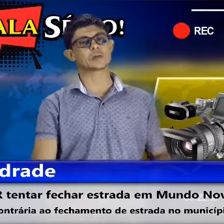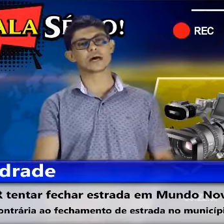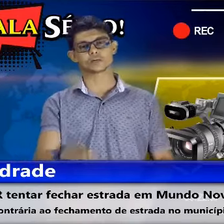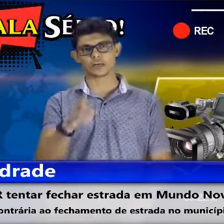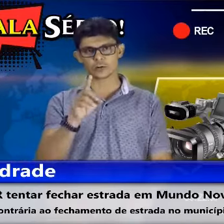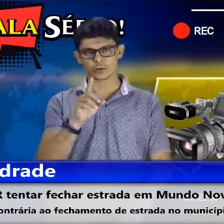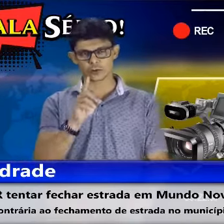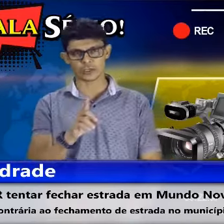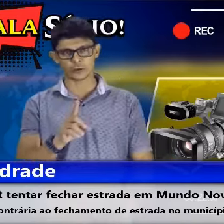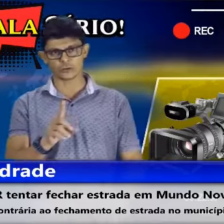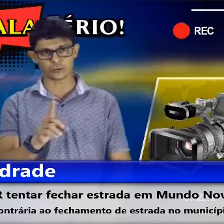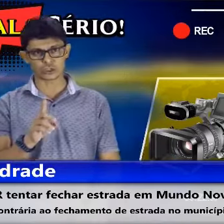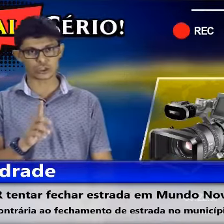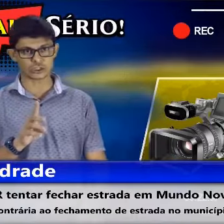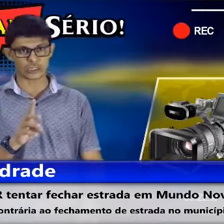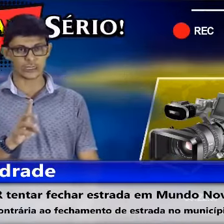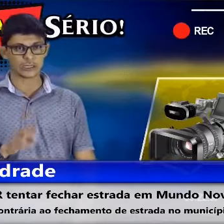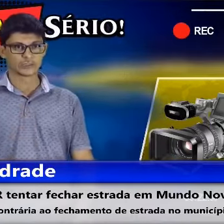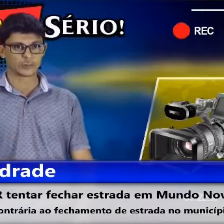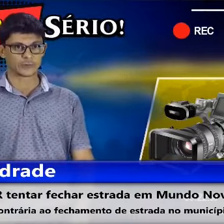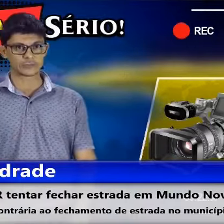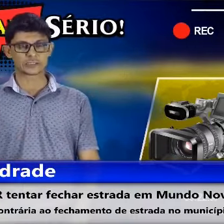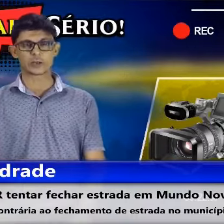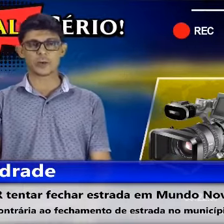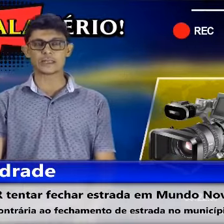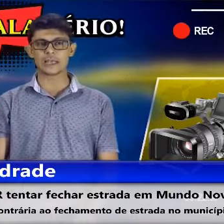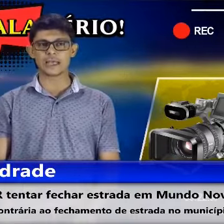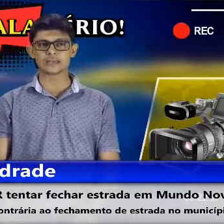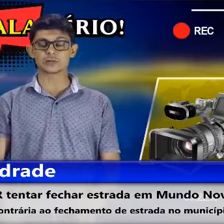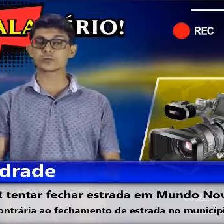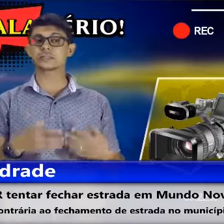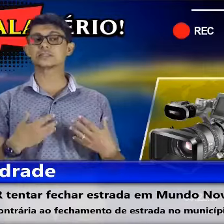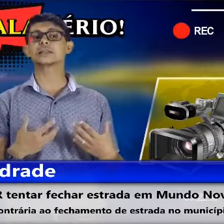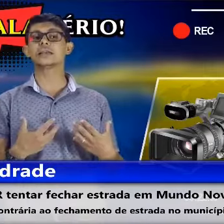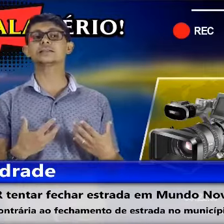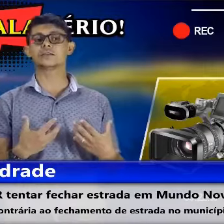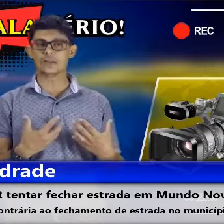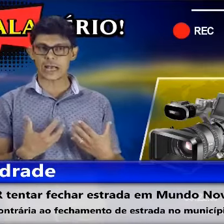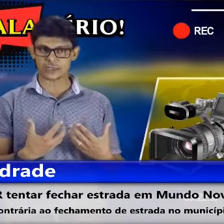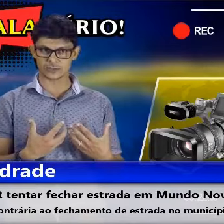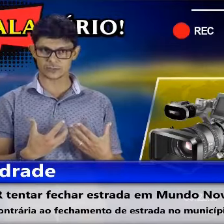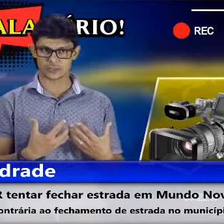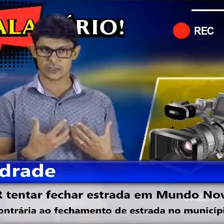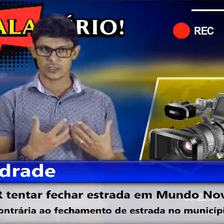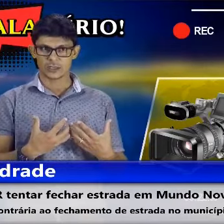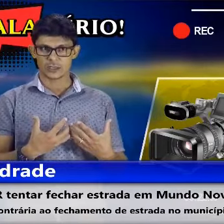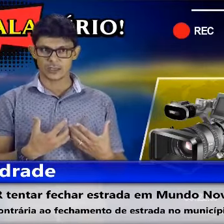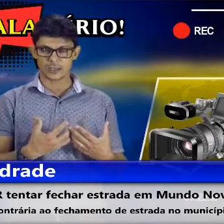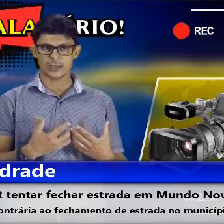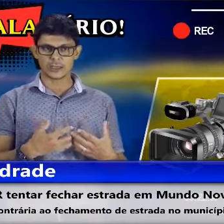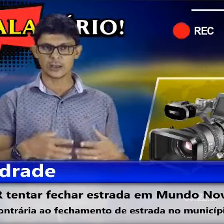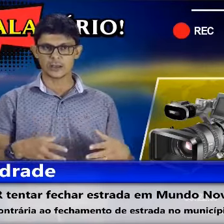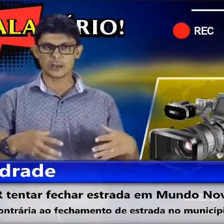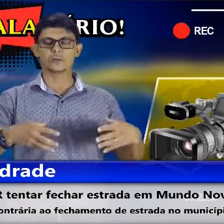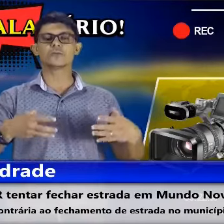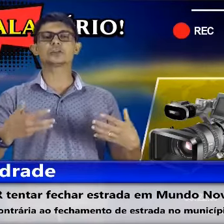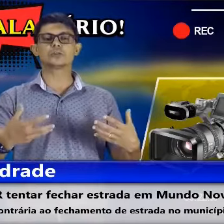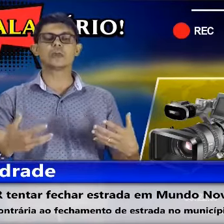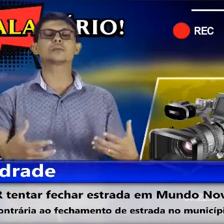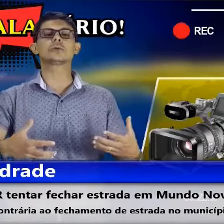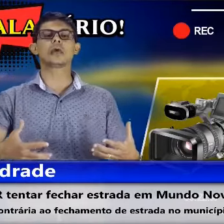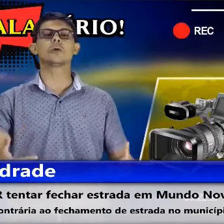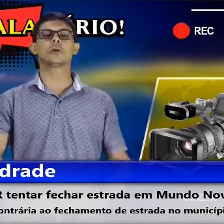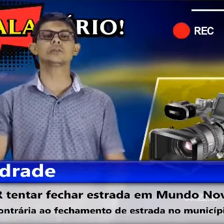tem mais quatro na Colônia Nova do Tida. Então, para você ter uma ideia, são 16 aviários, é um